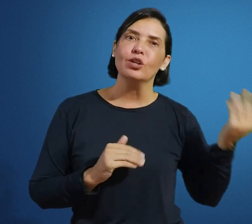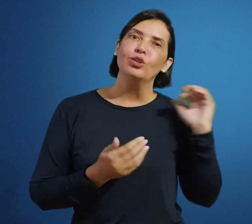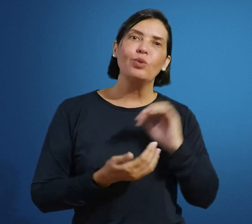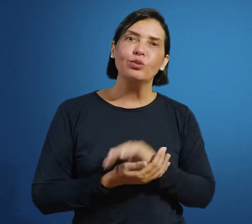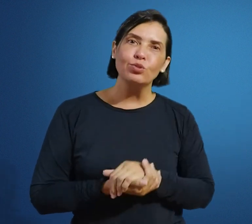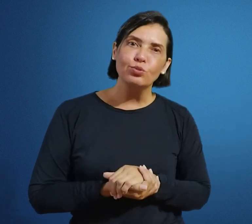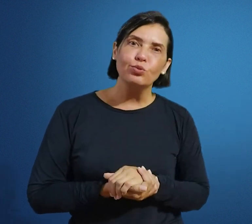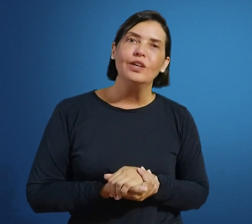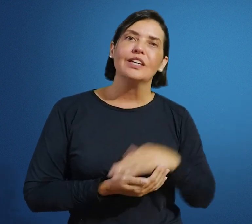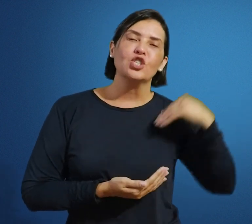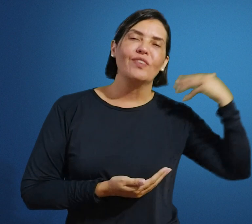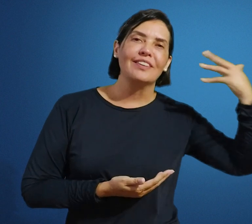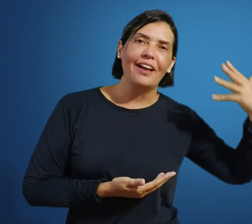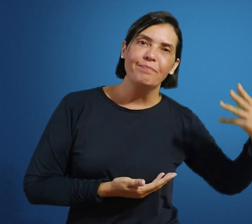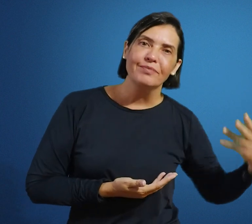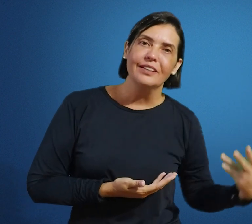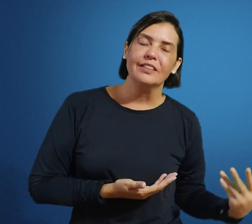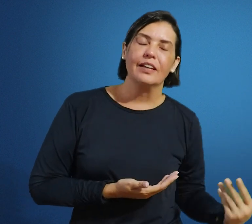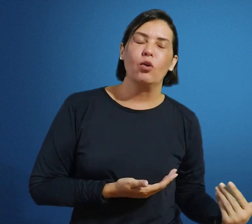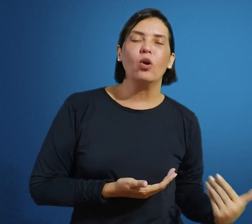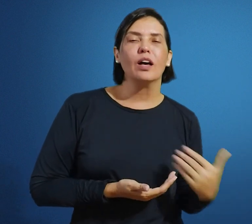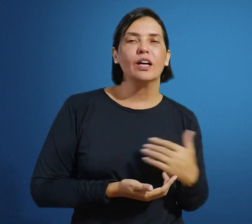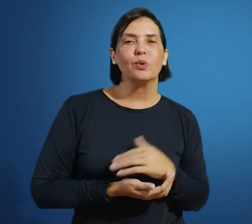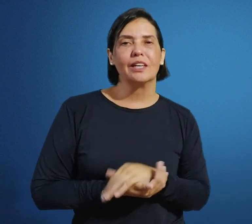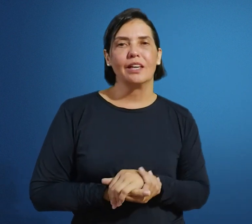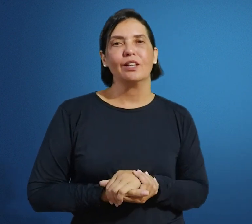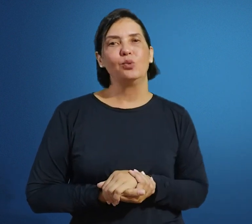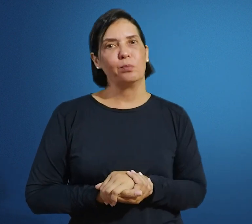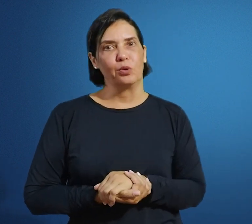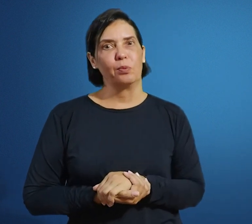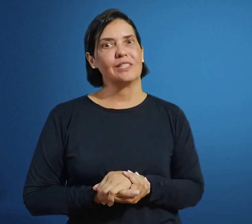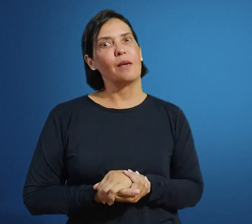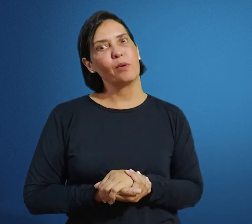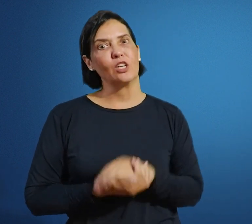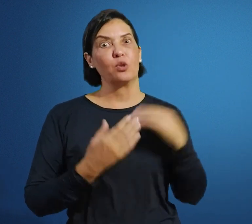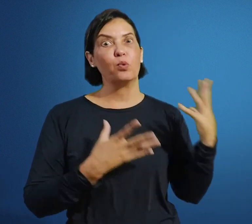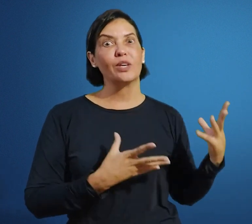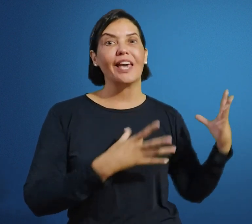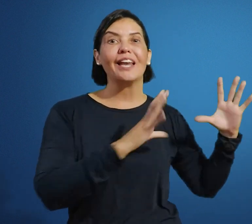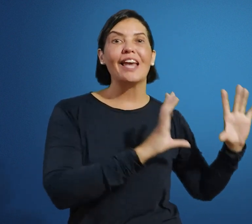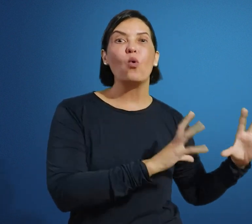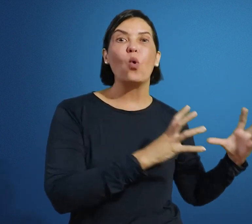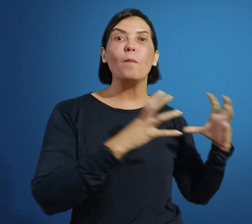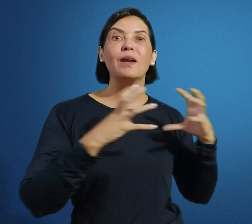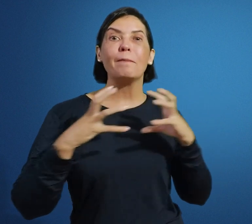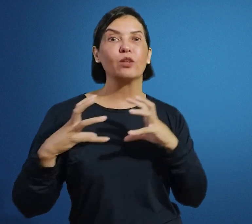do aluno surdo, que a gente vai estar colocando aqui no e-book. Por isso que é importante, o e-book é um complemento